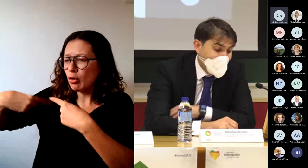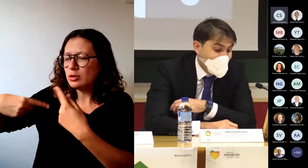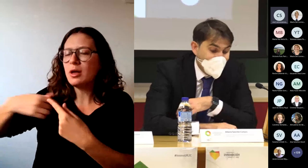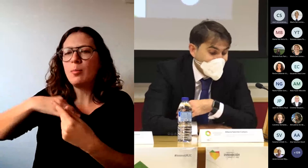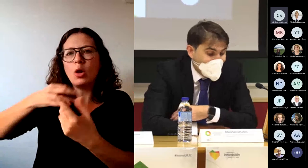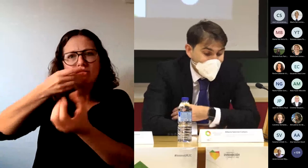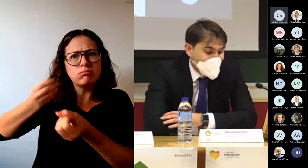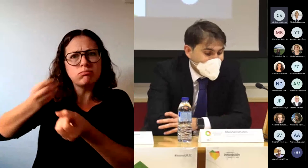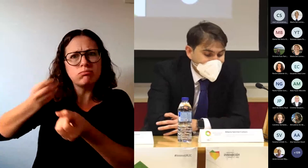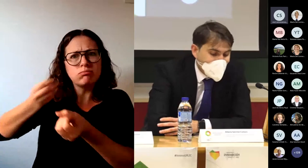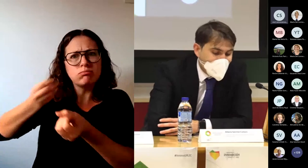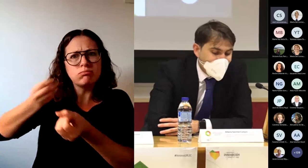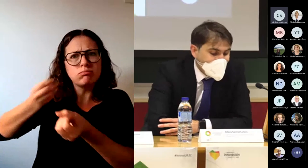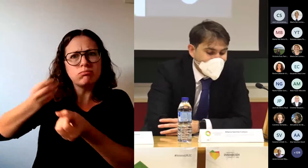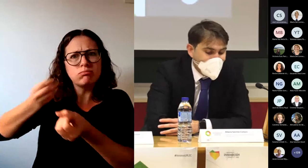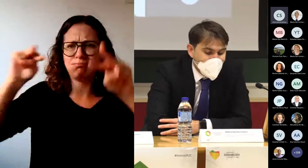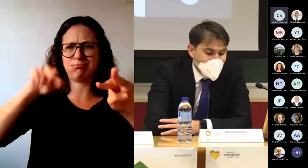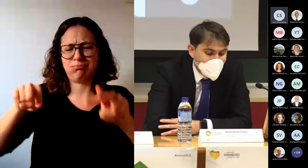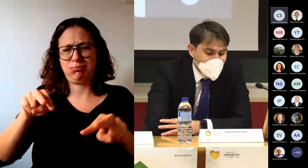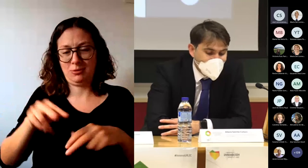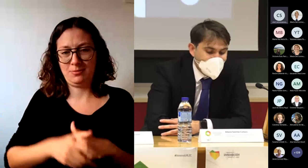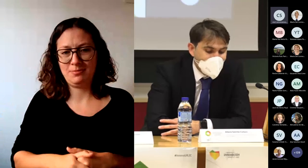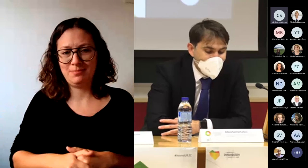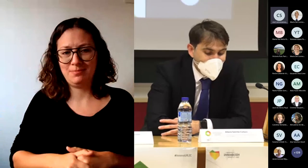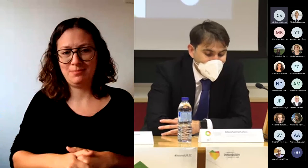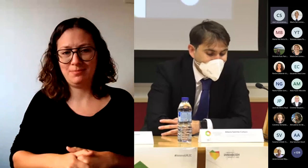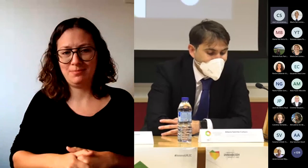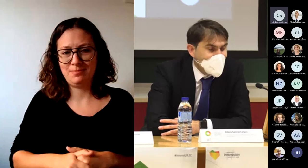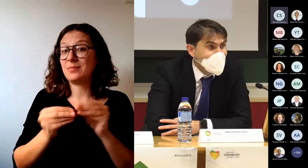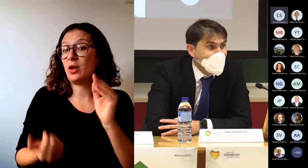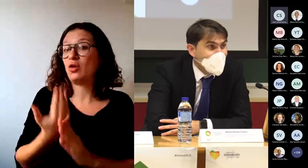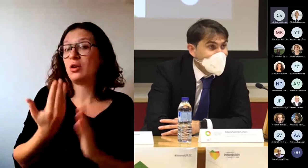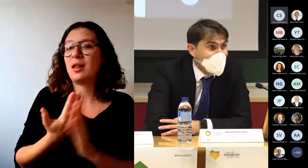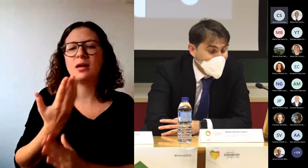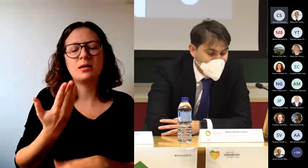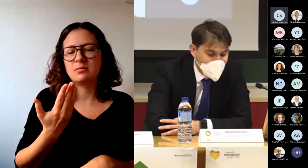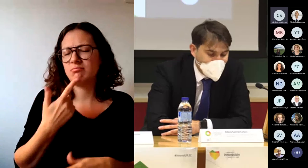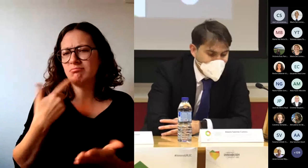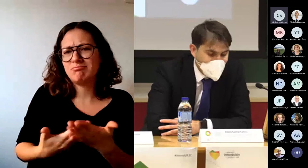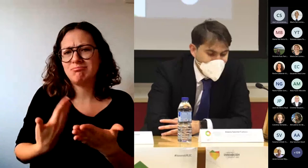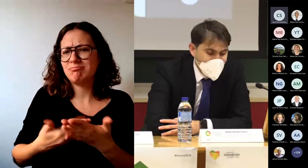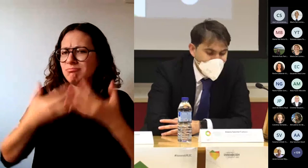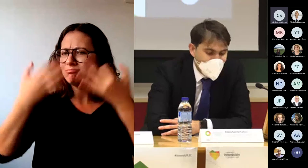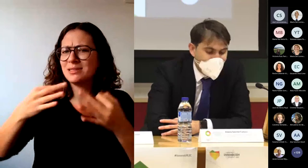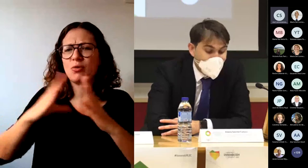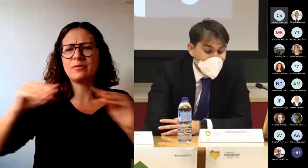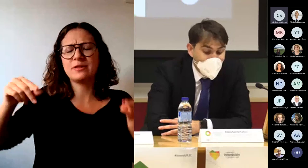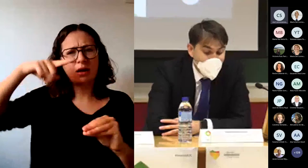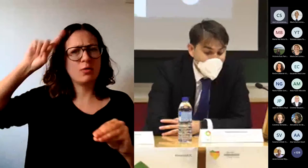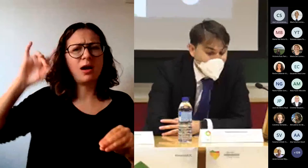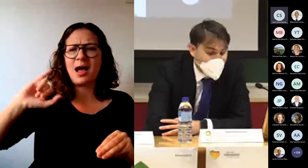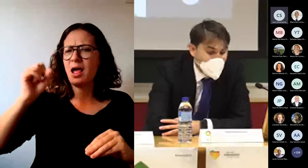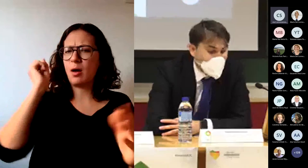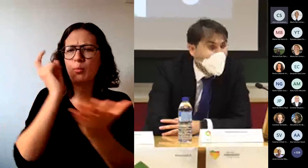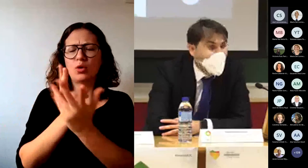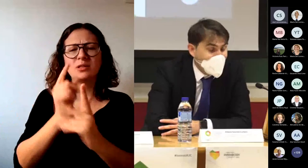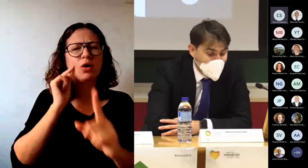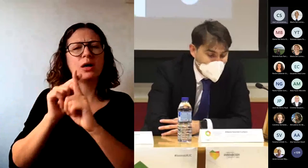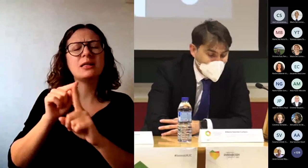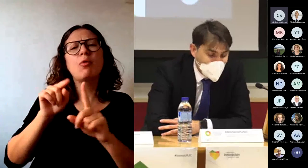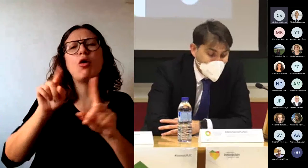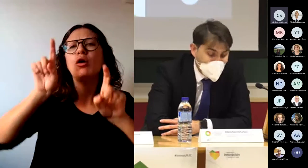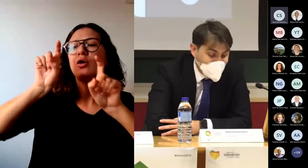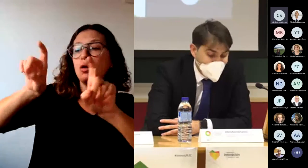En definitiva, estas jornadas ponen de manifiesto y refuerzan la apuesta de la Universidad de Juan Carlos por la formación e innovación docente como